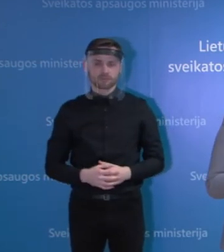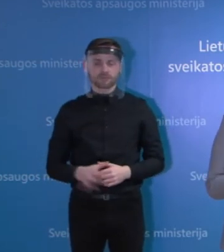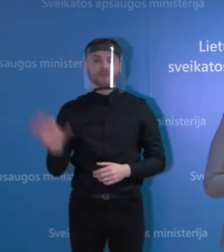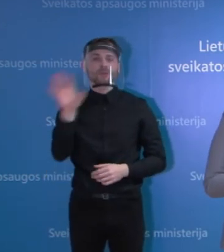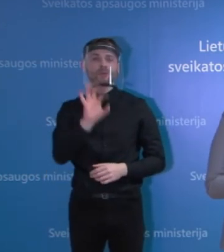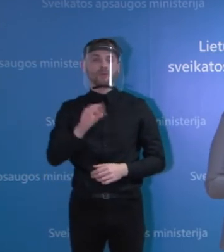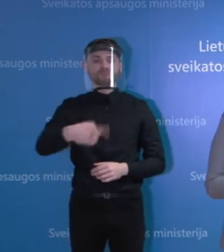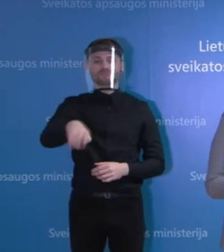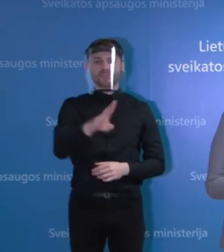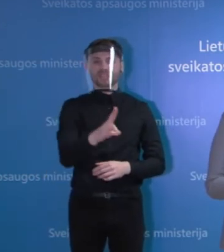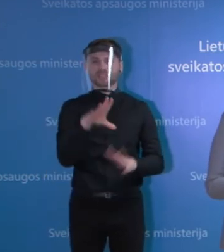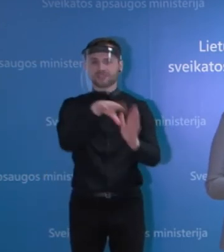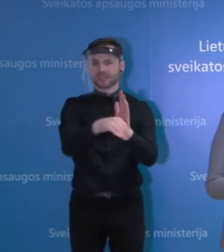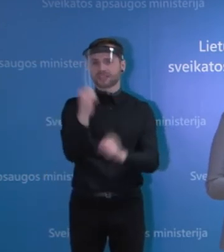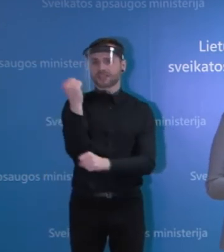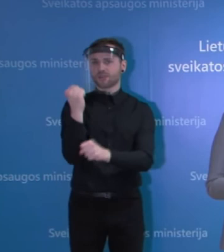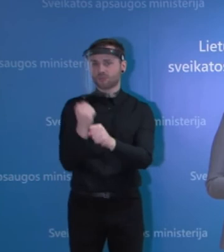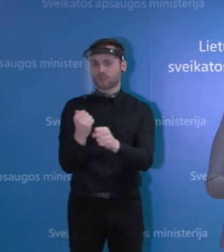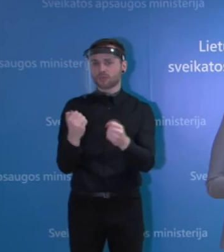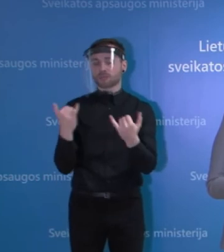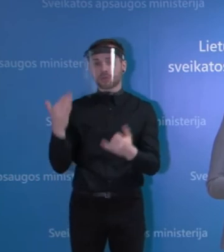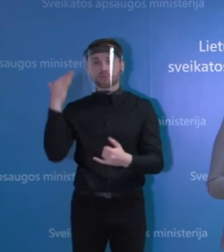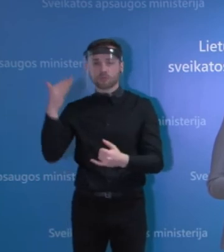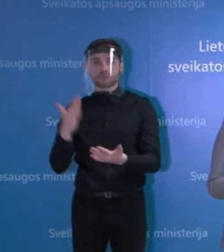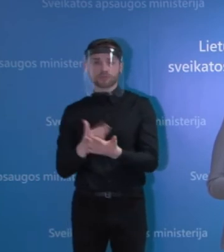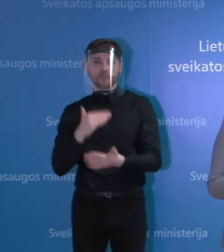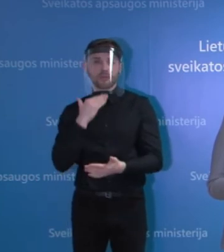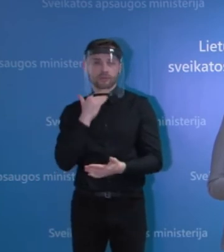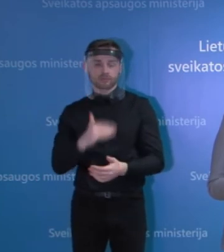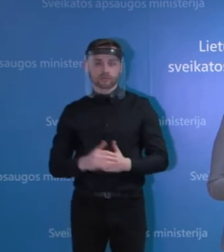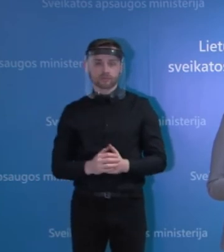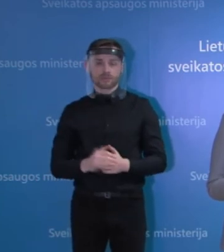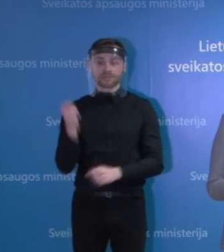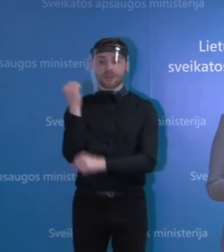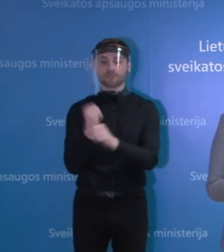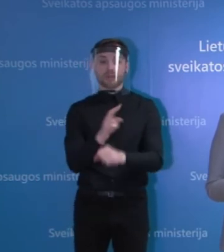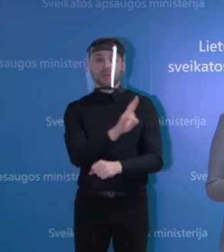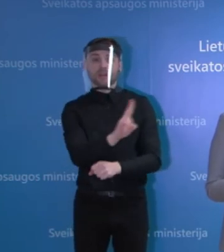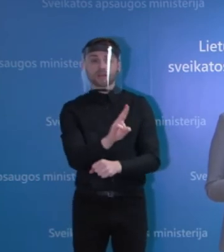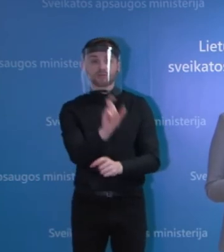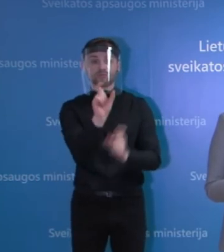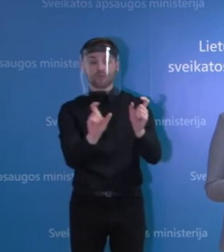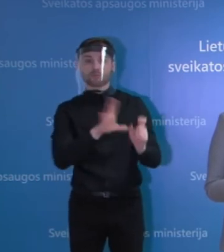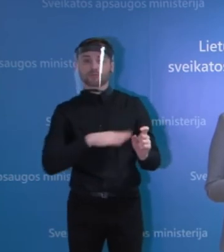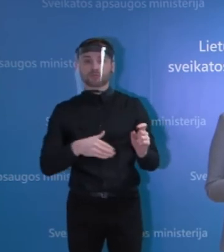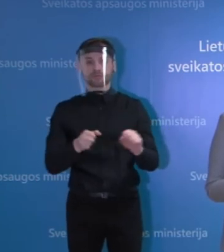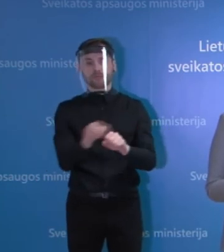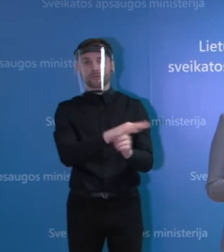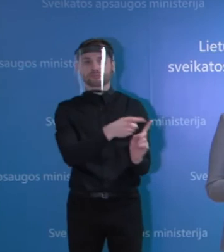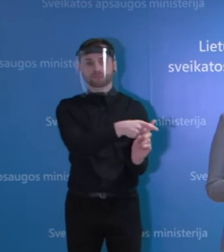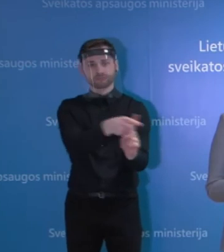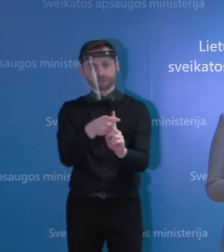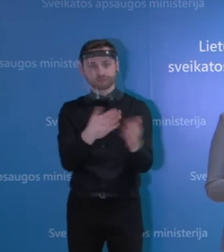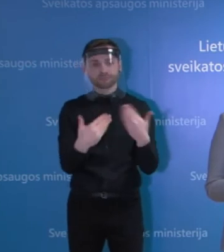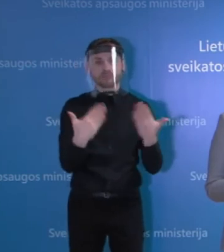darbuotojus, tai labai aiškia turim poziciją. Visi darbuotojai, kurie turėjo sąlyti su COVID teigiamais, turi būti